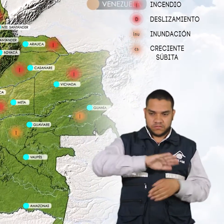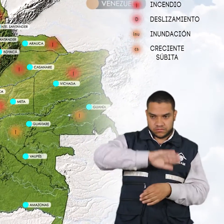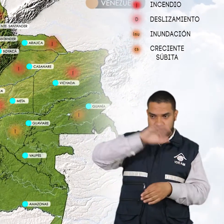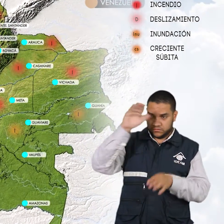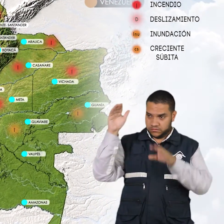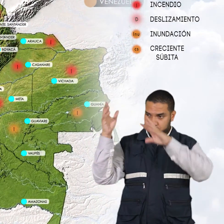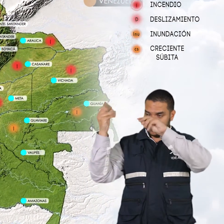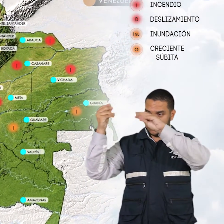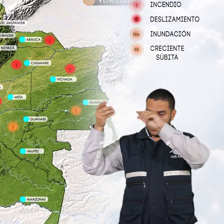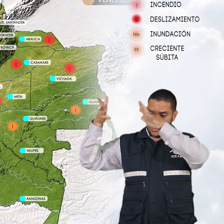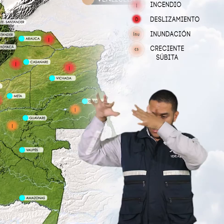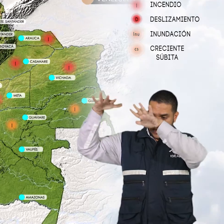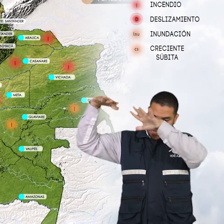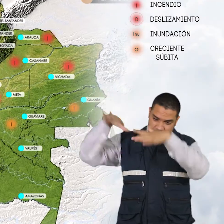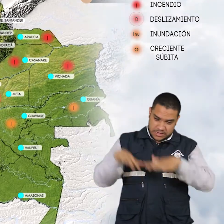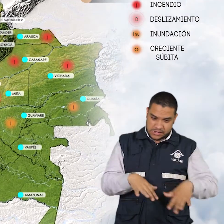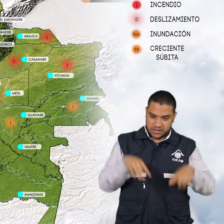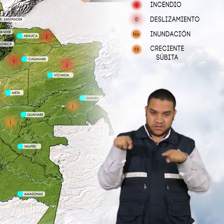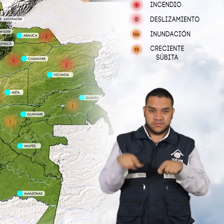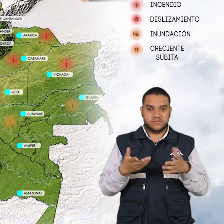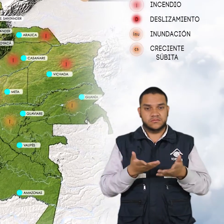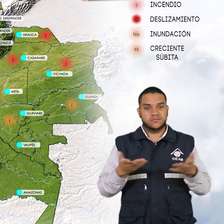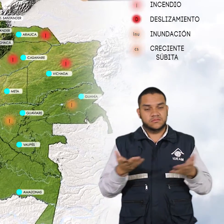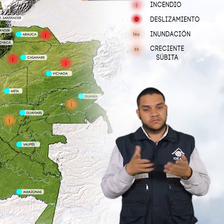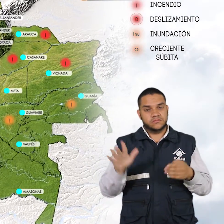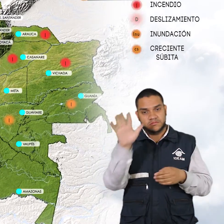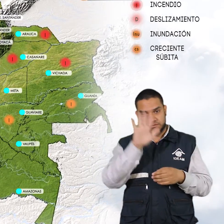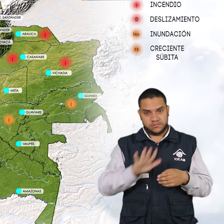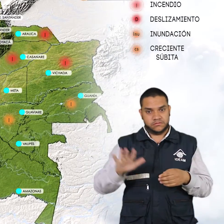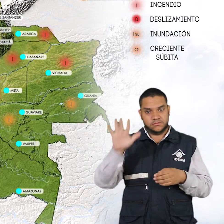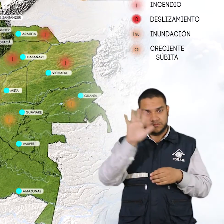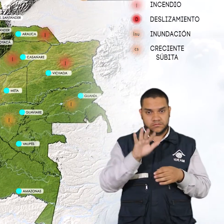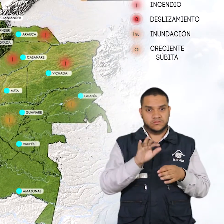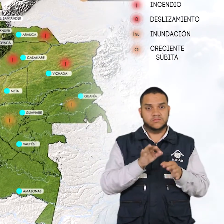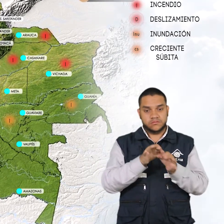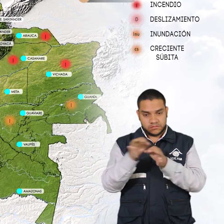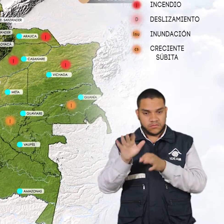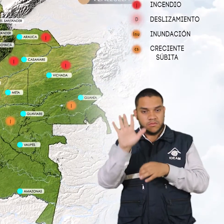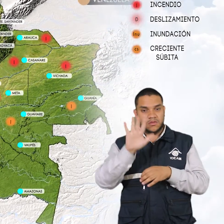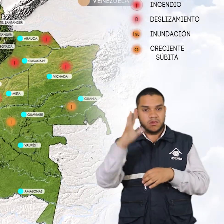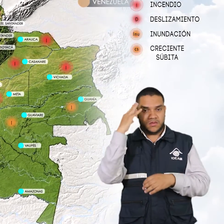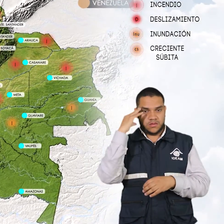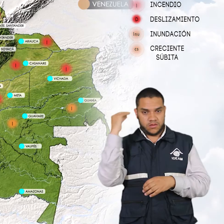de tierra en algunos sectores inestables o de alta pendiente de los departamentos de Quindío, Caquetá,